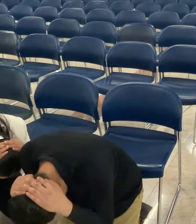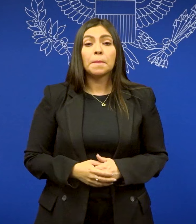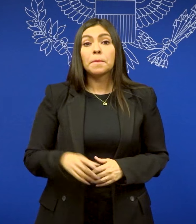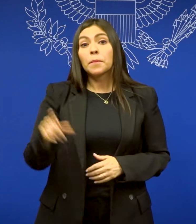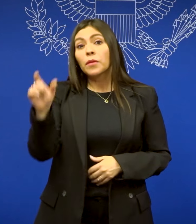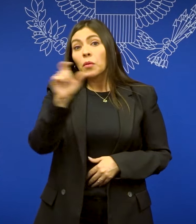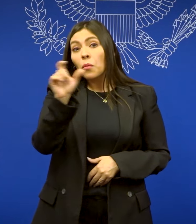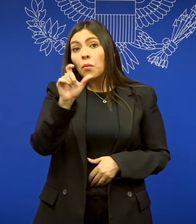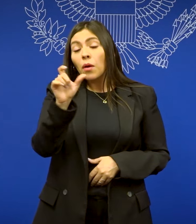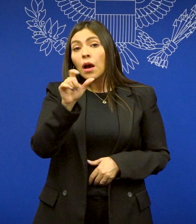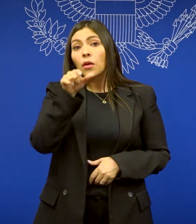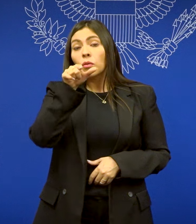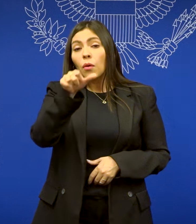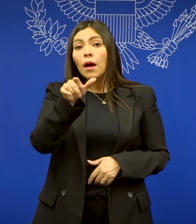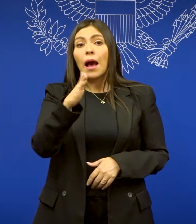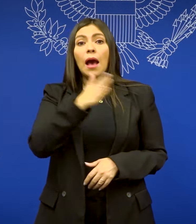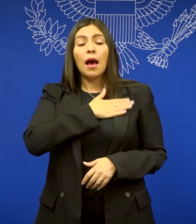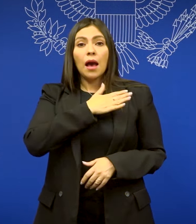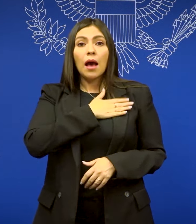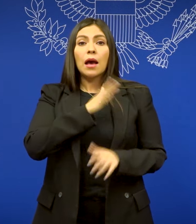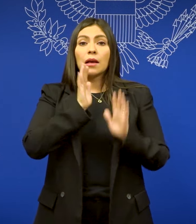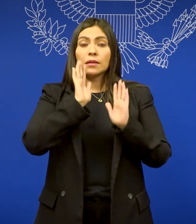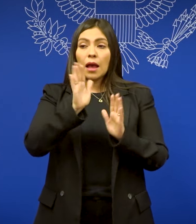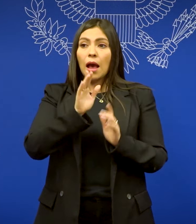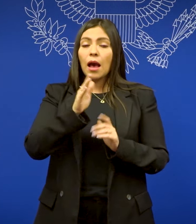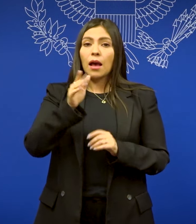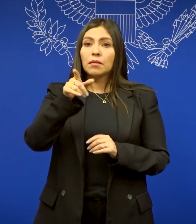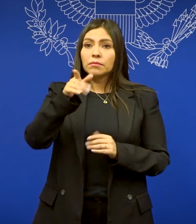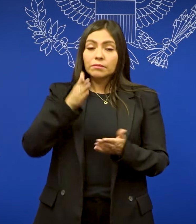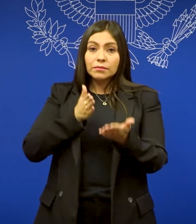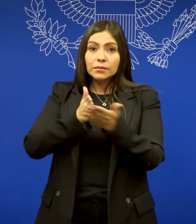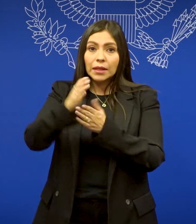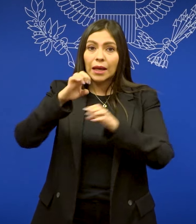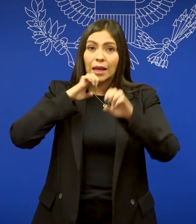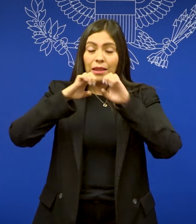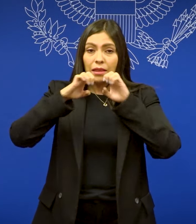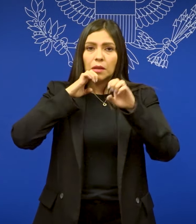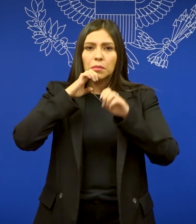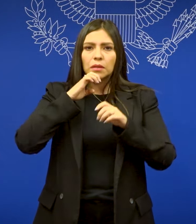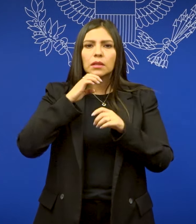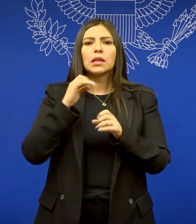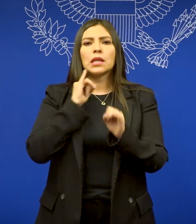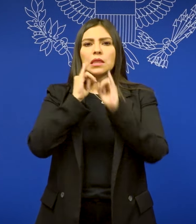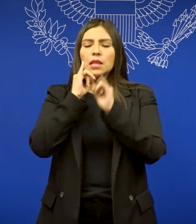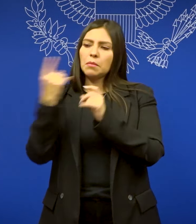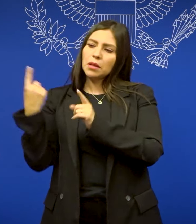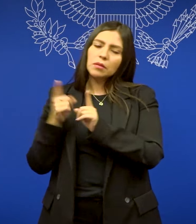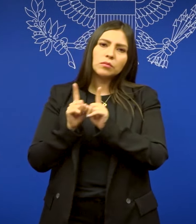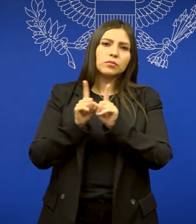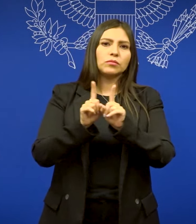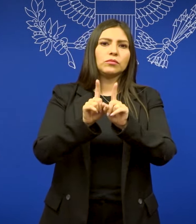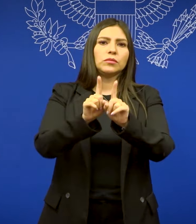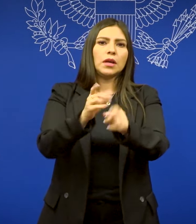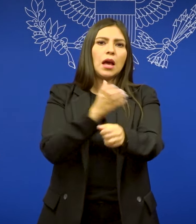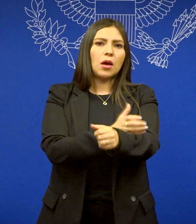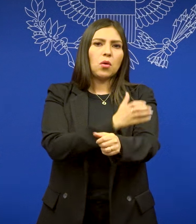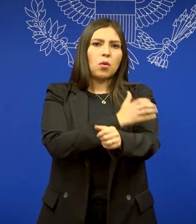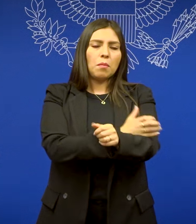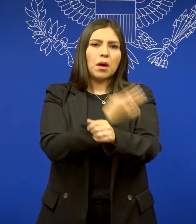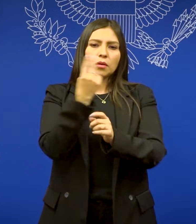Cuando sea tu turno para la entrevista consular, un intérprete te acompañará a la ventanilla y tendrás tu entrevista